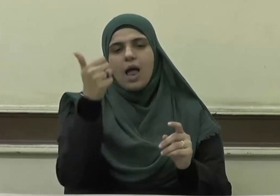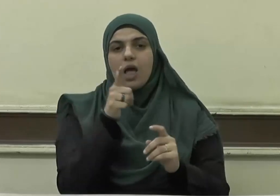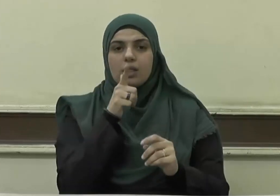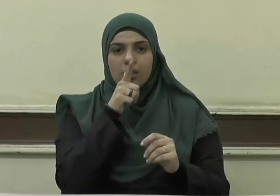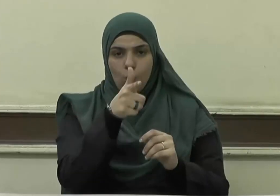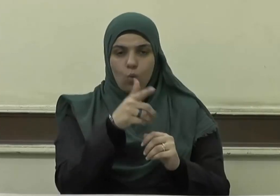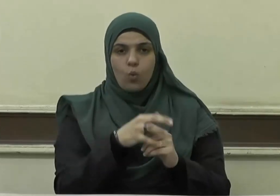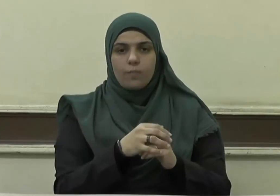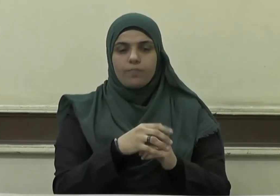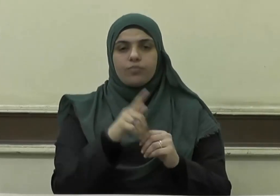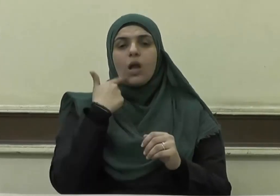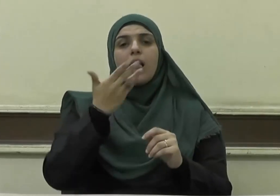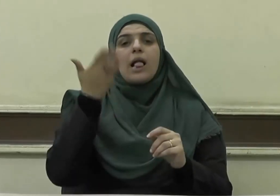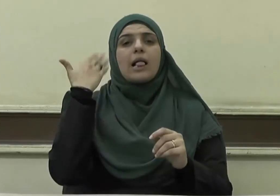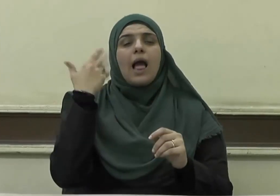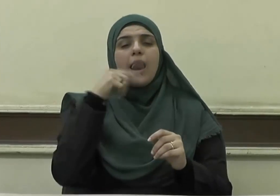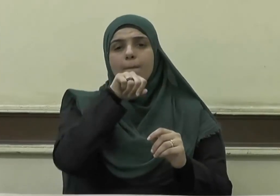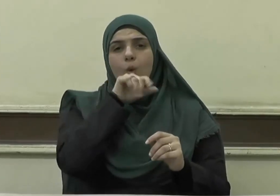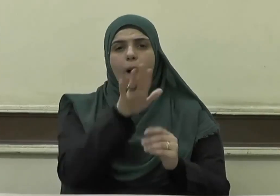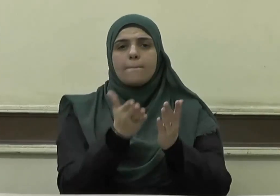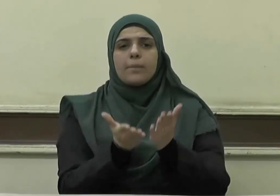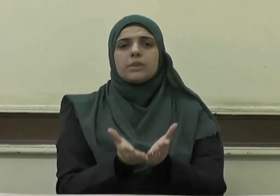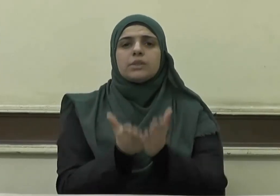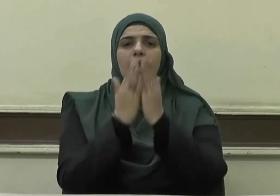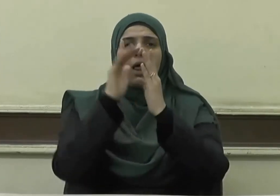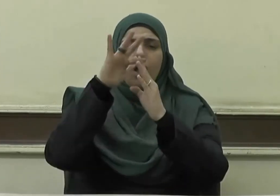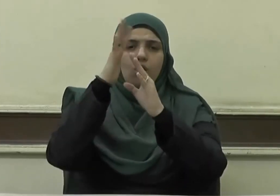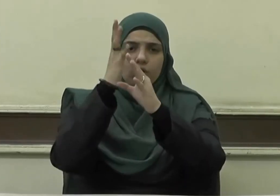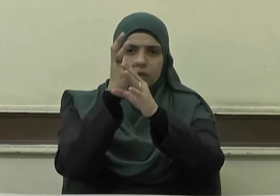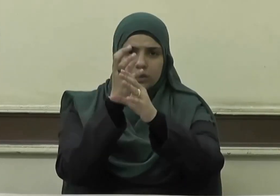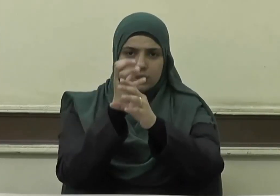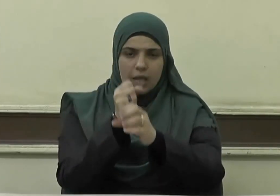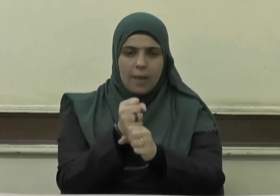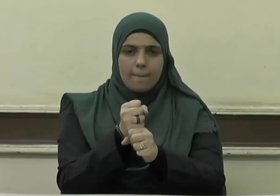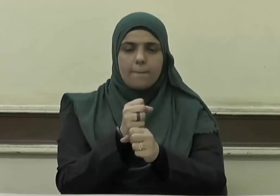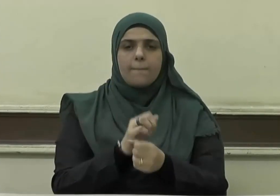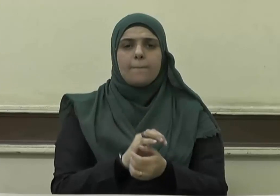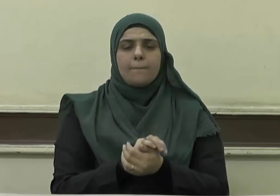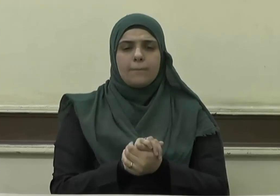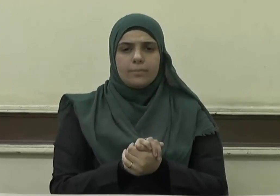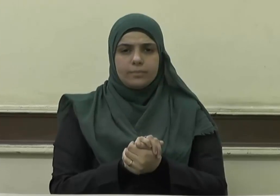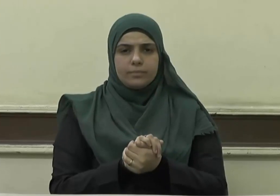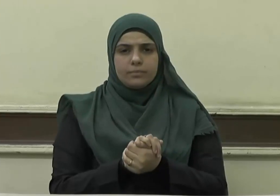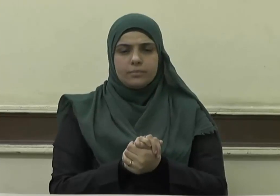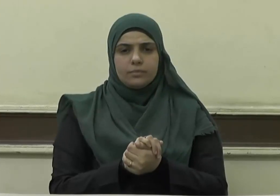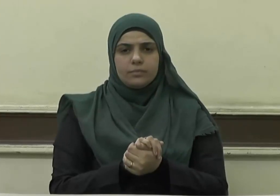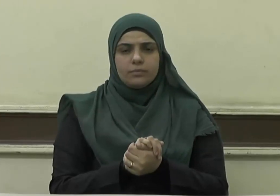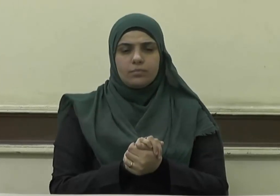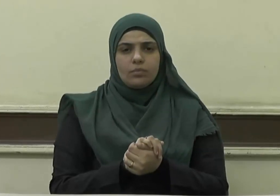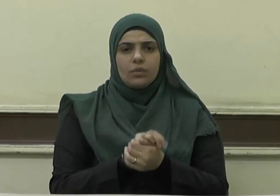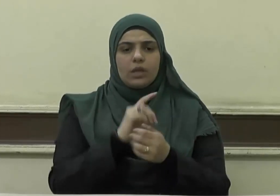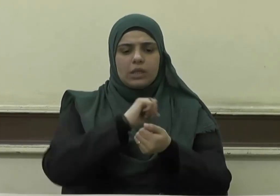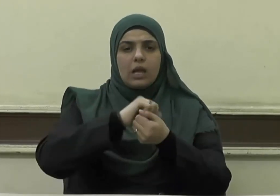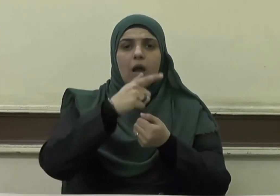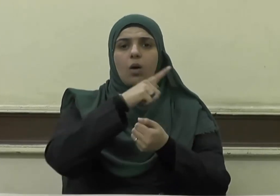كان رسول الله صلى الله عليه وسلم يخصف نعله